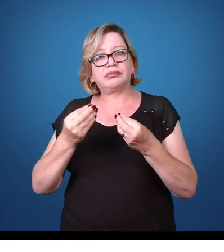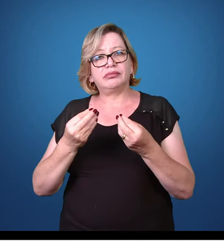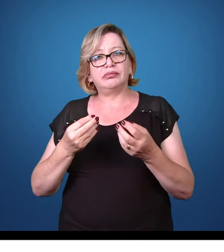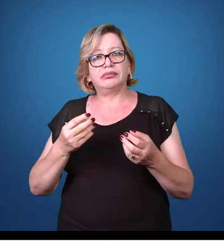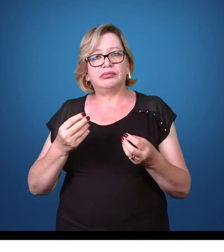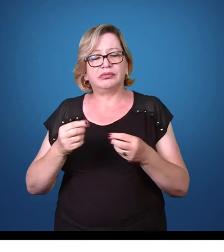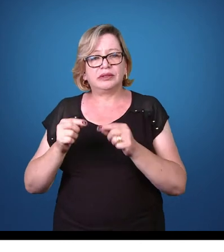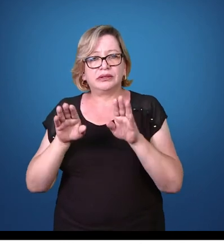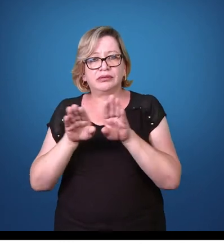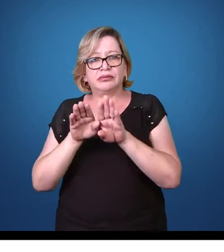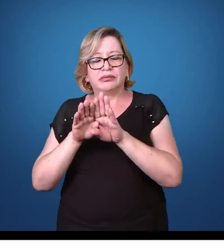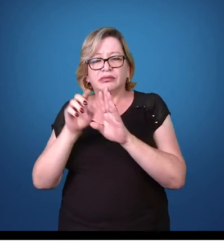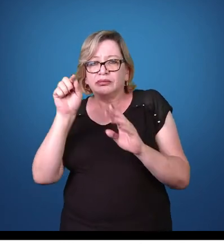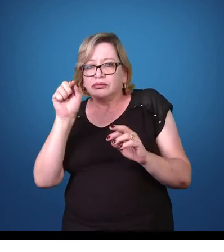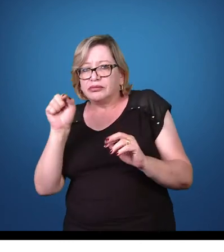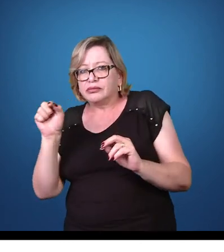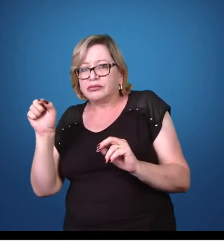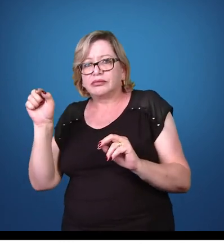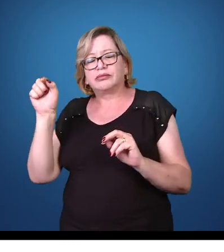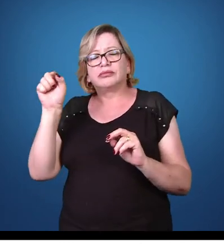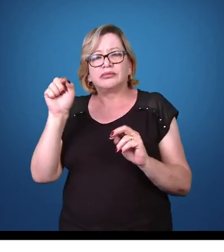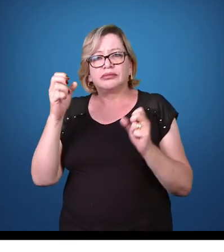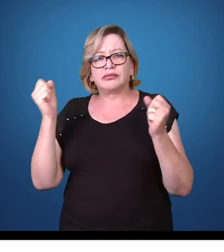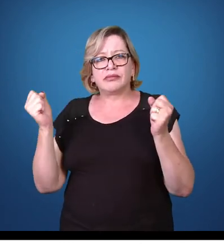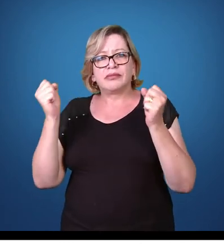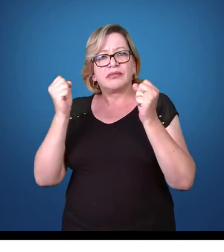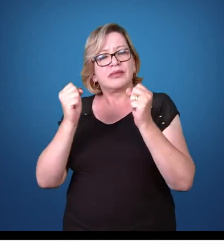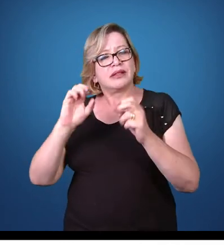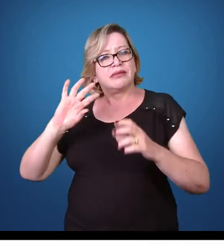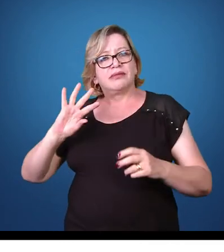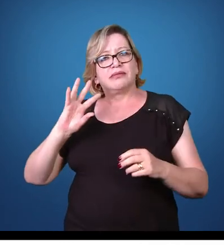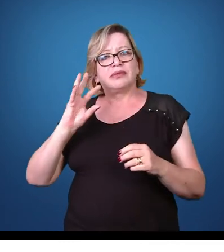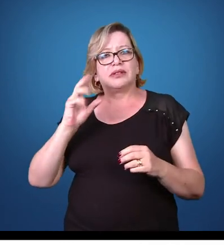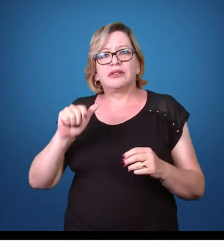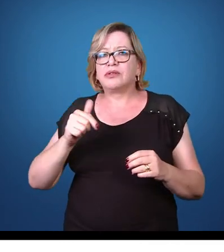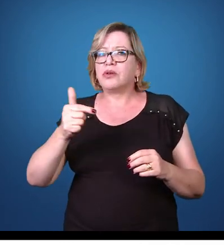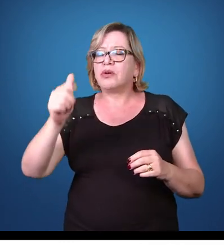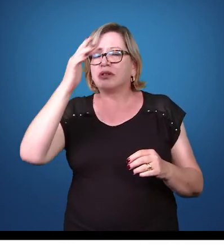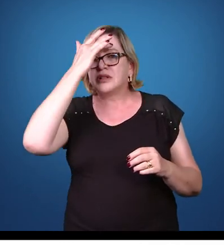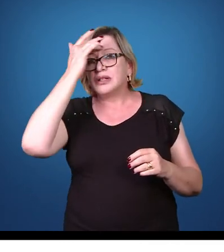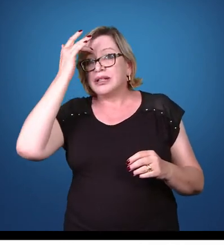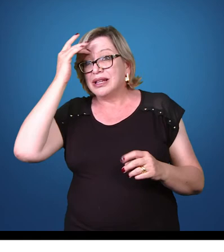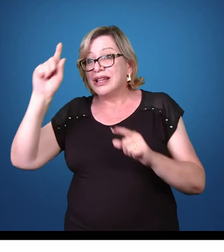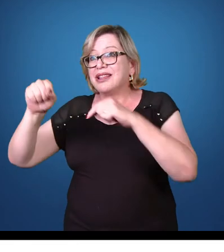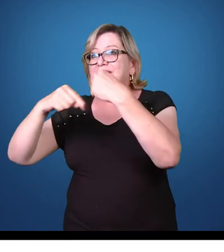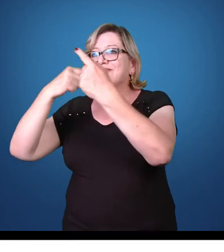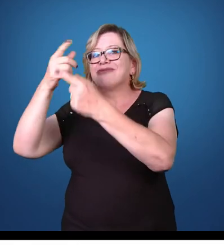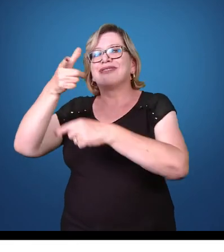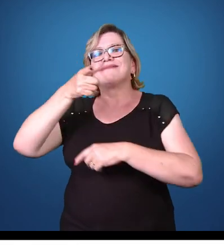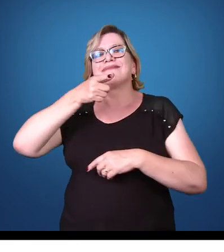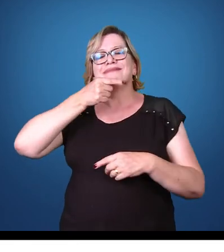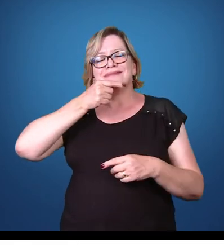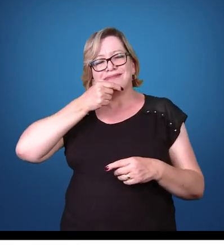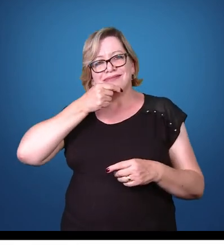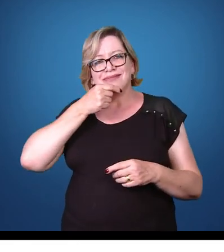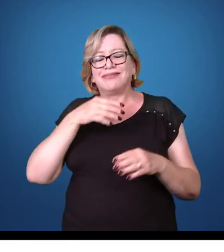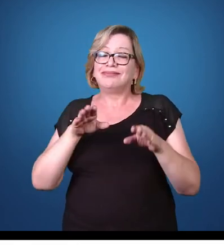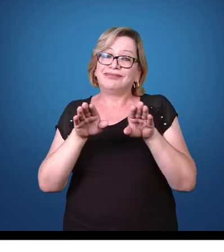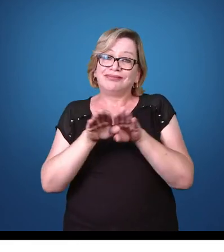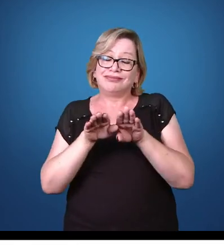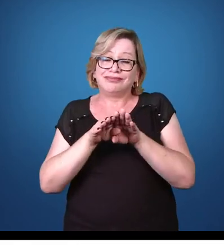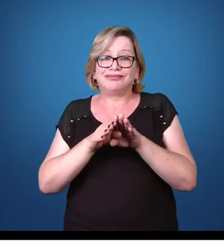cistos muitas vezes, e isso pode estar sendo vinculado para outras pessoas que podem estar ingerindo essa água. Mesma coisa de alimentos,